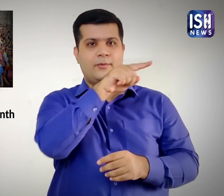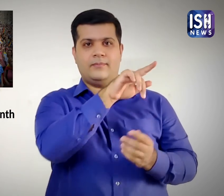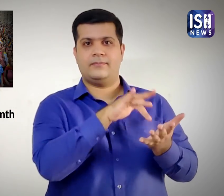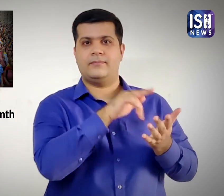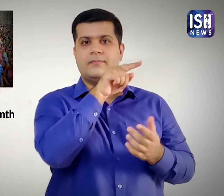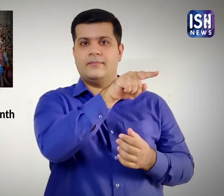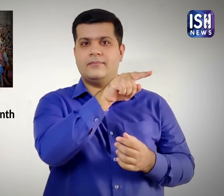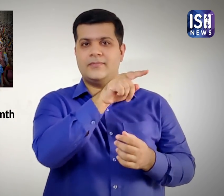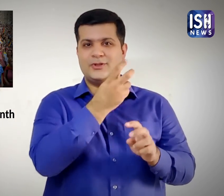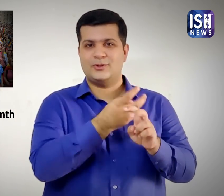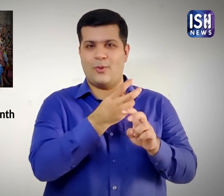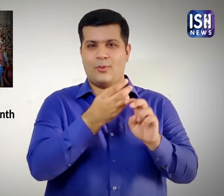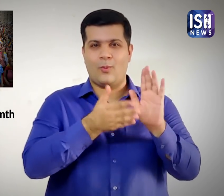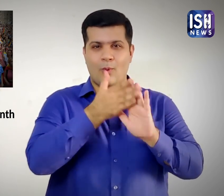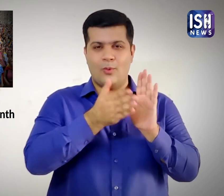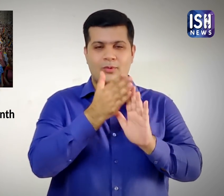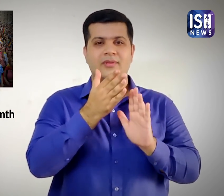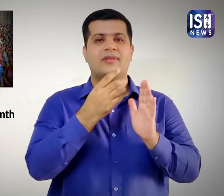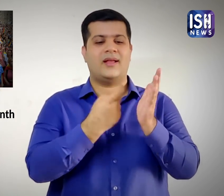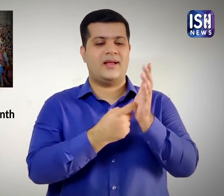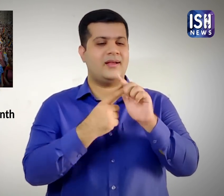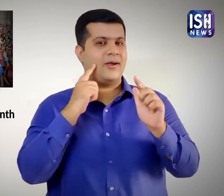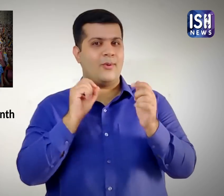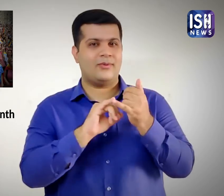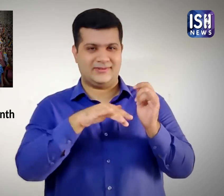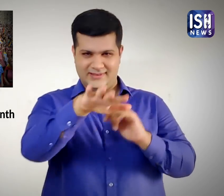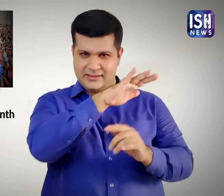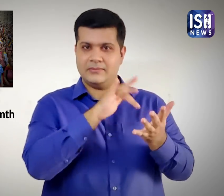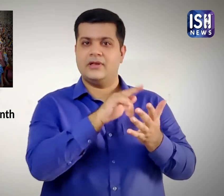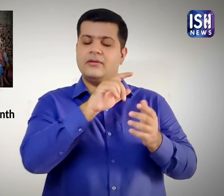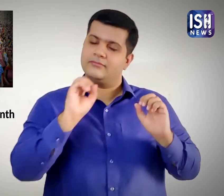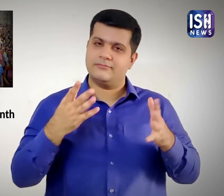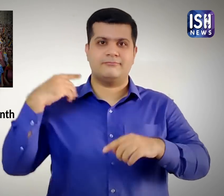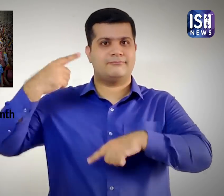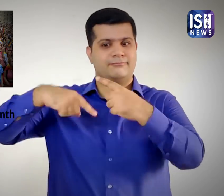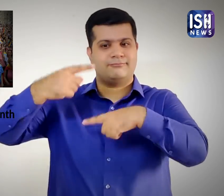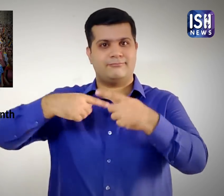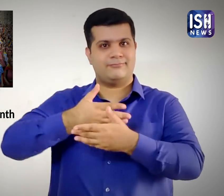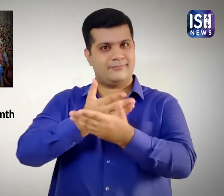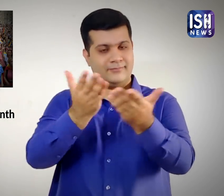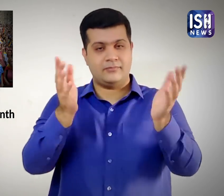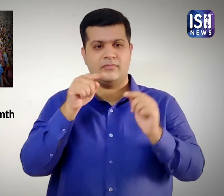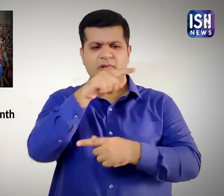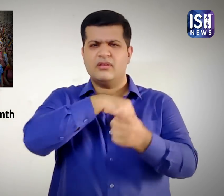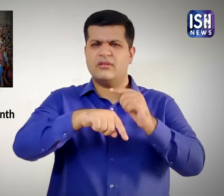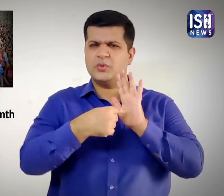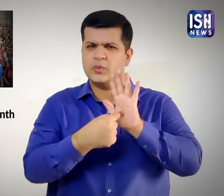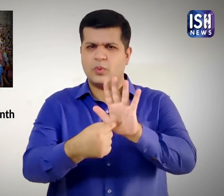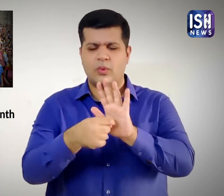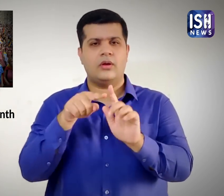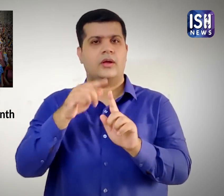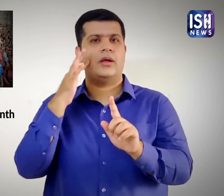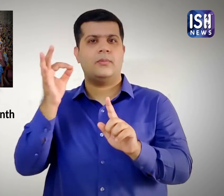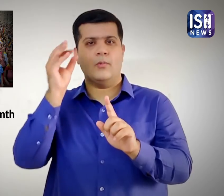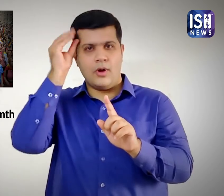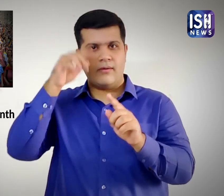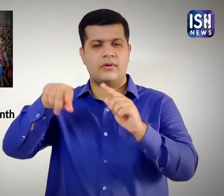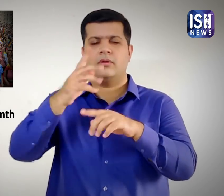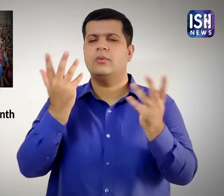हुआ। होमोफोबिया का